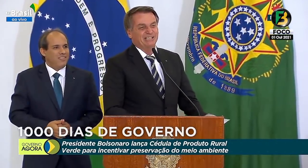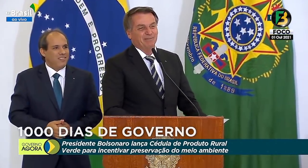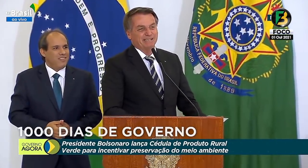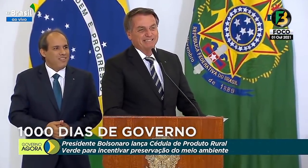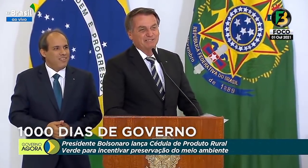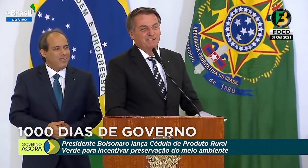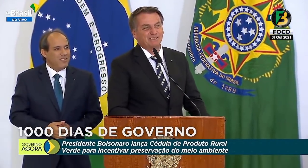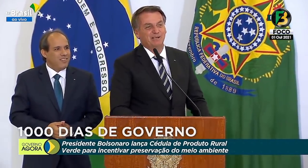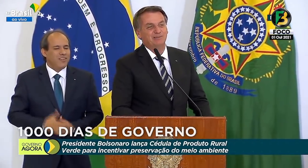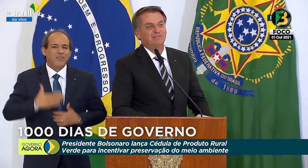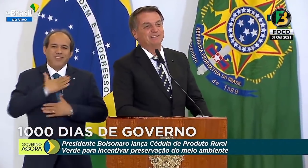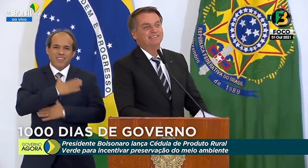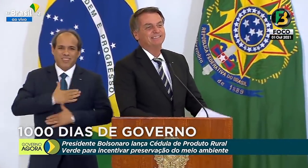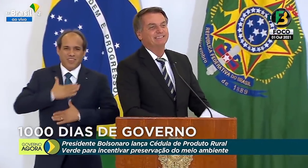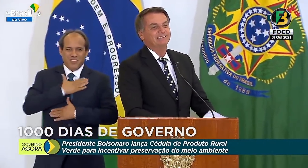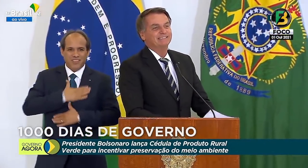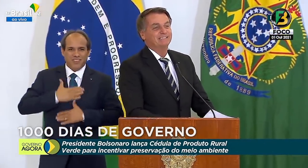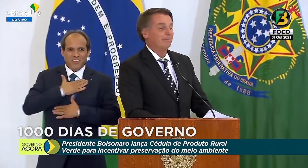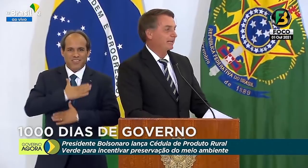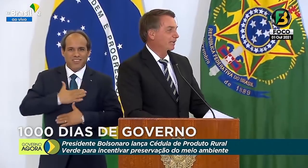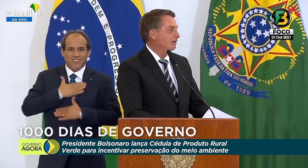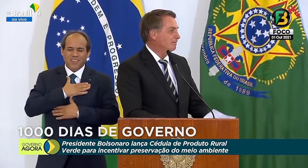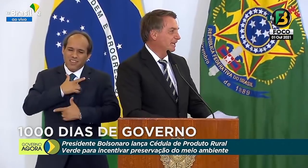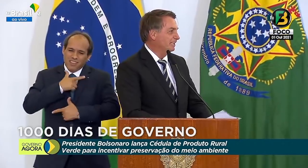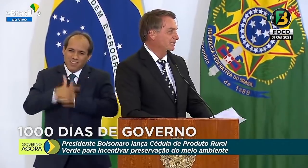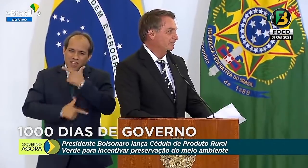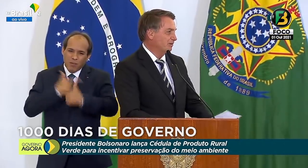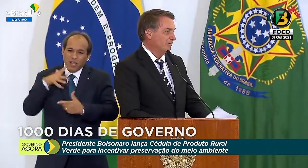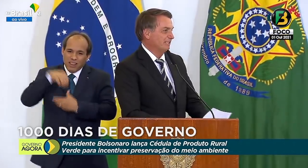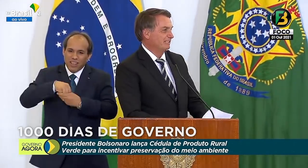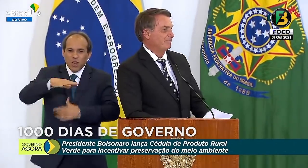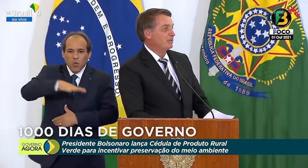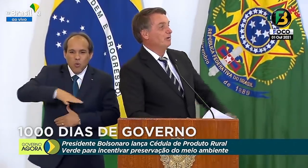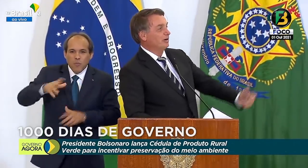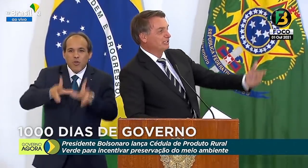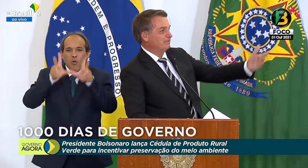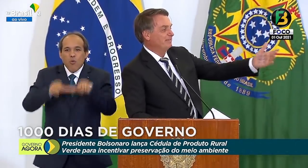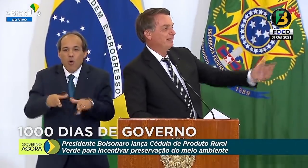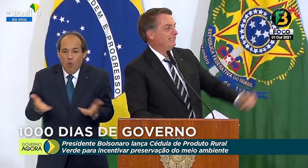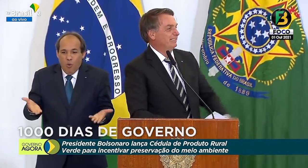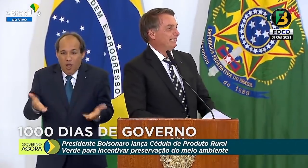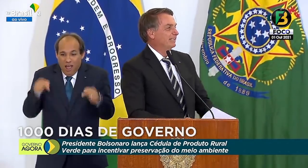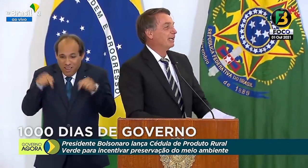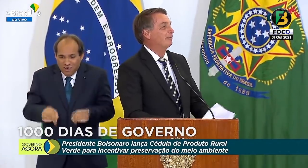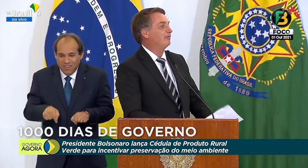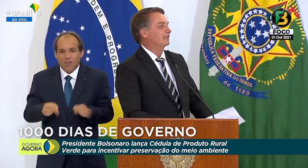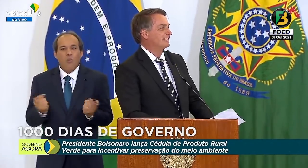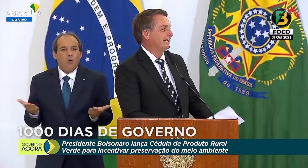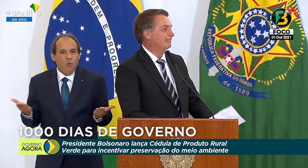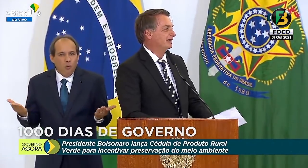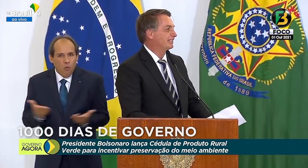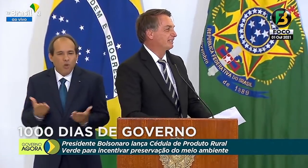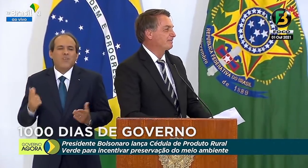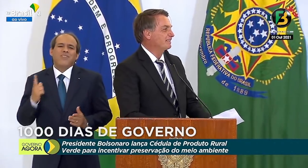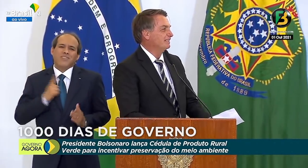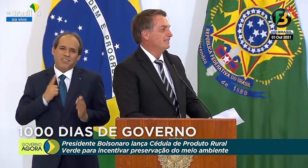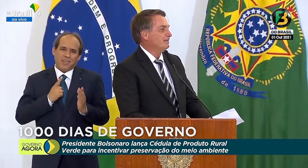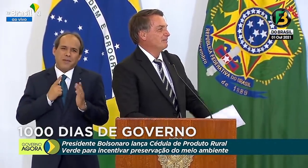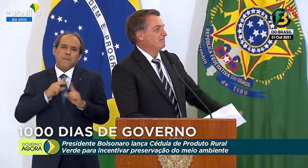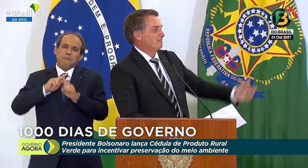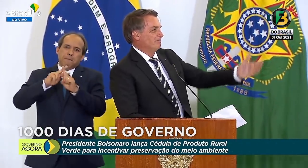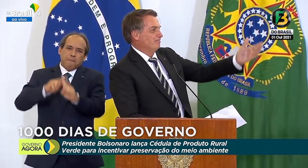Dizer que é uma satisfação trabalhar num ambiente como esse. E hoje, reforçado aqui